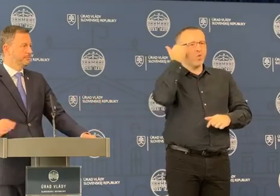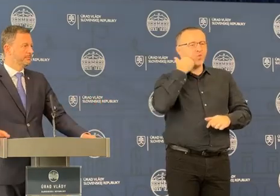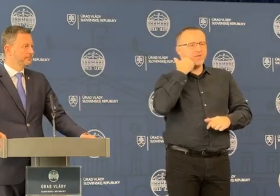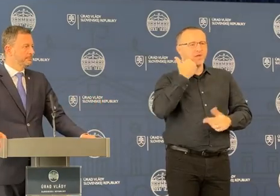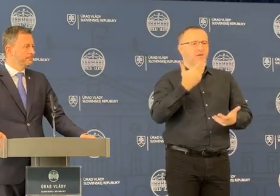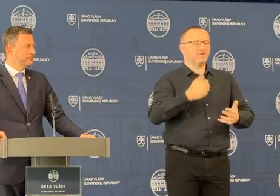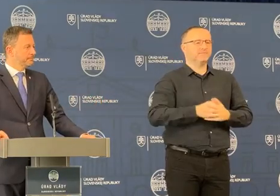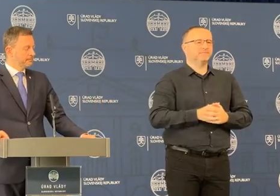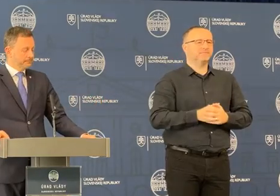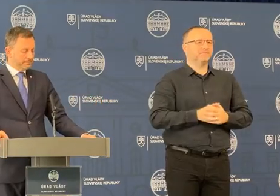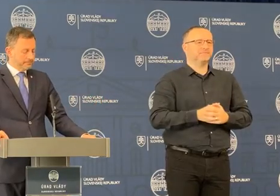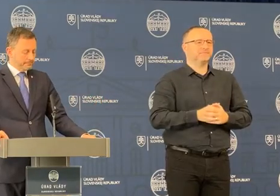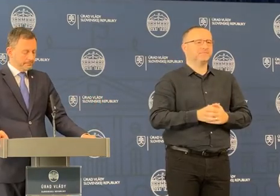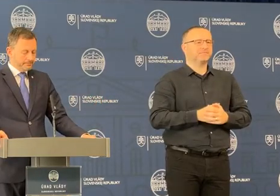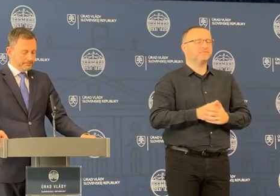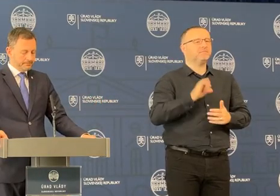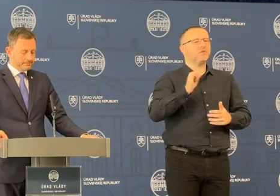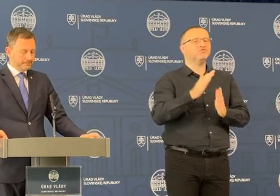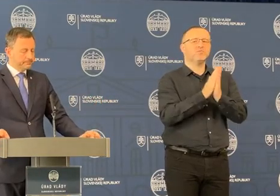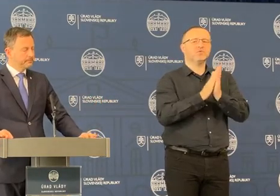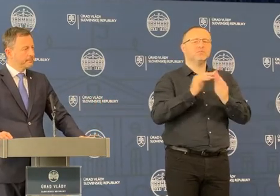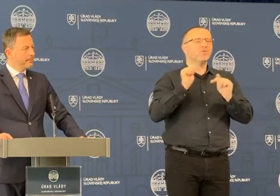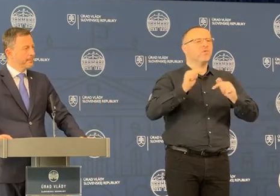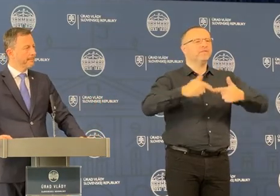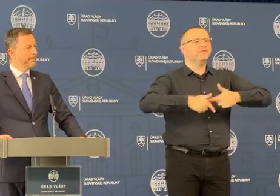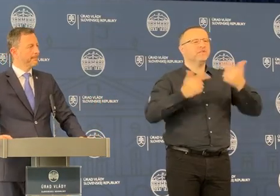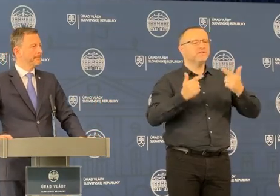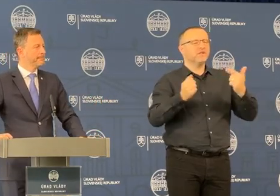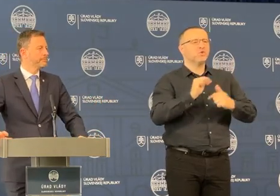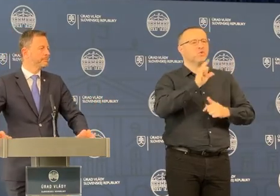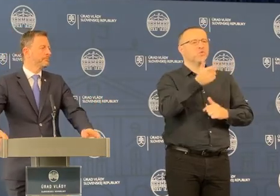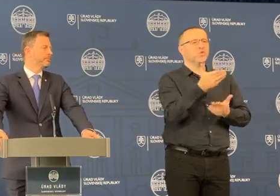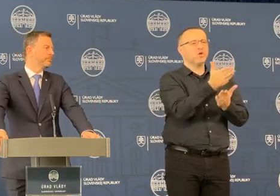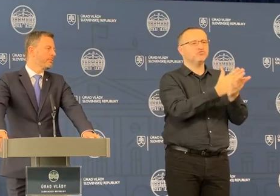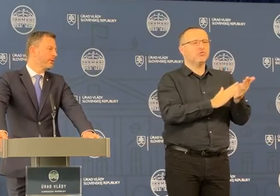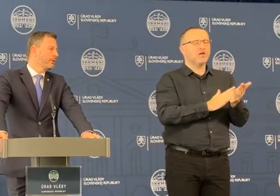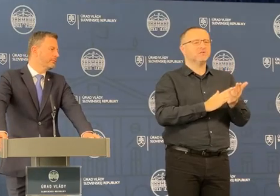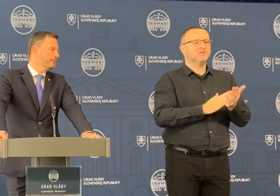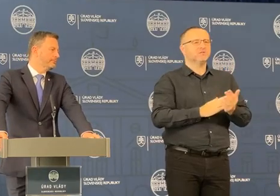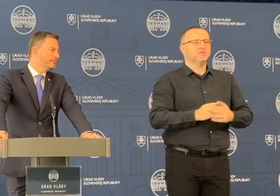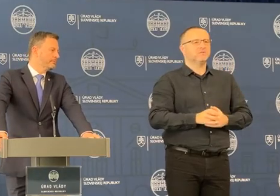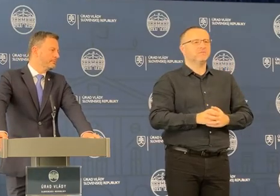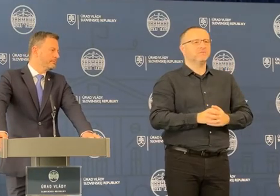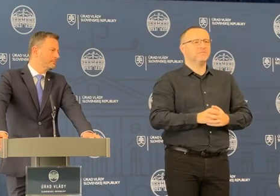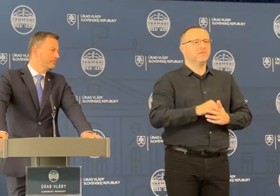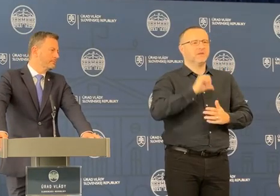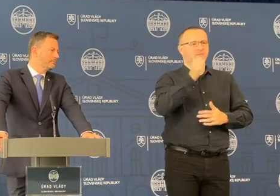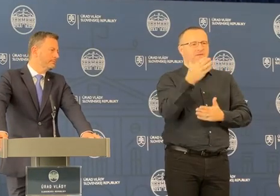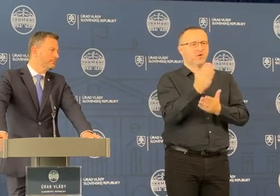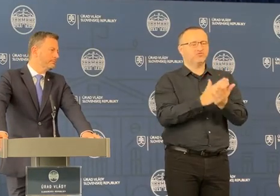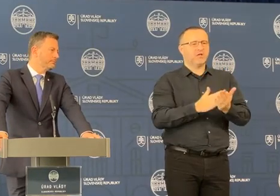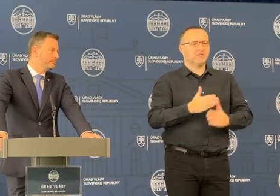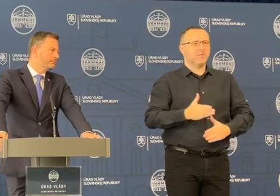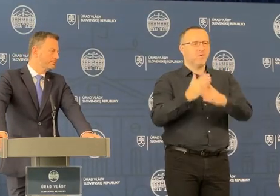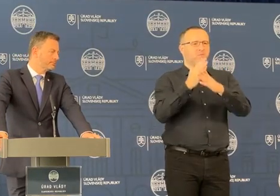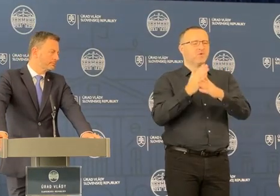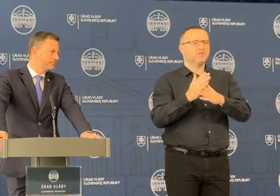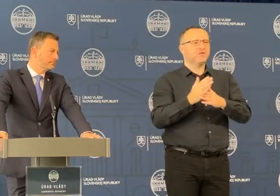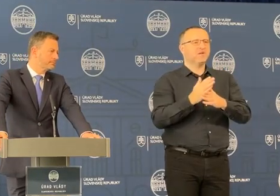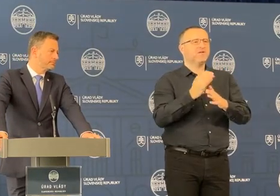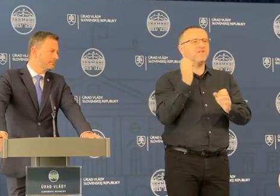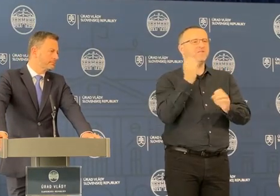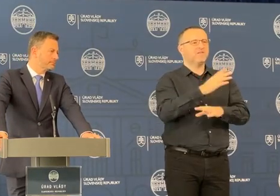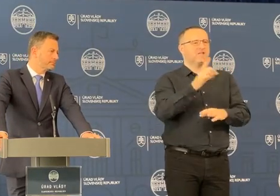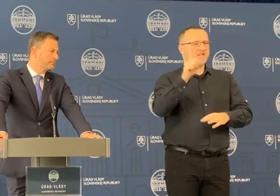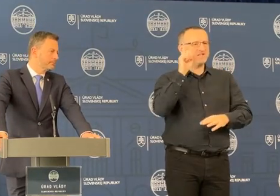peniaženky. Ešte možno na dovysvetlenie, čo sa týka tej druhej časti, čo ste spomínali. Prvá časť teda tá pomoc fast care, druhá